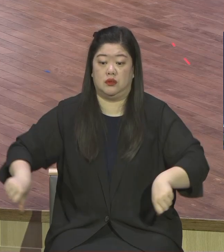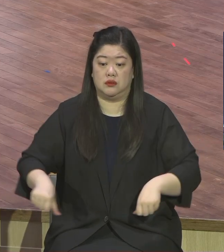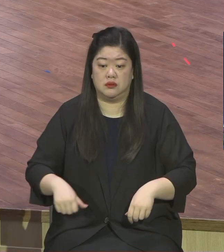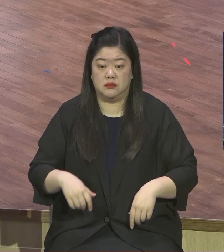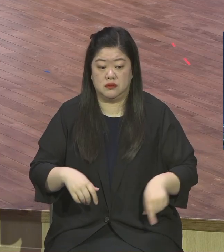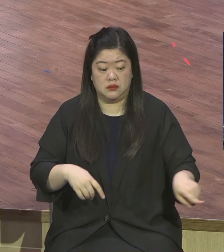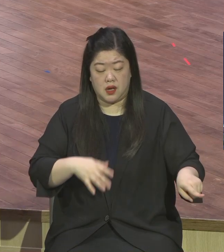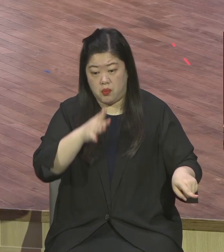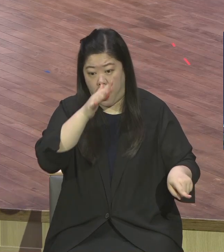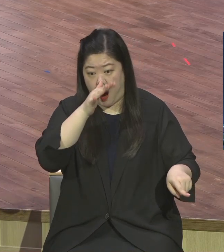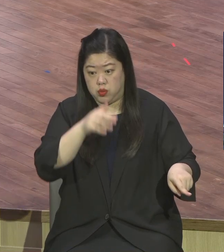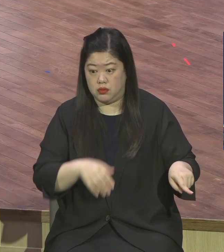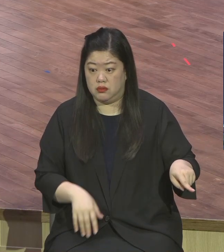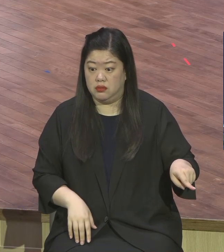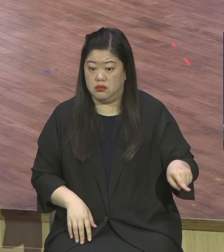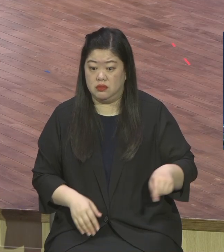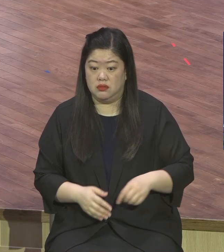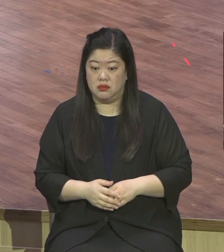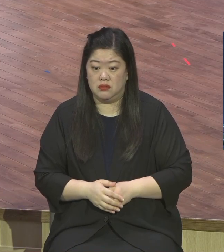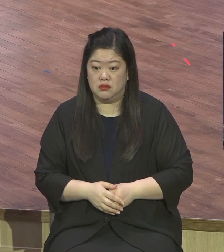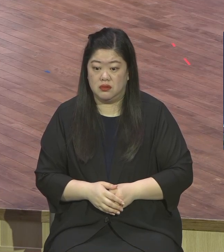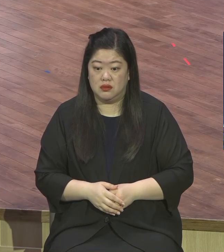돈 때문에 그것까지 그 돈 몇 푼 된다고